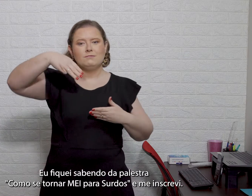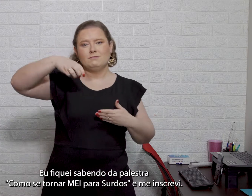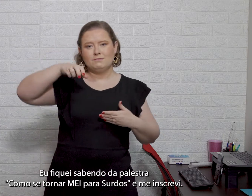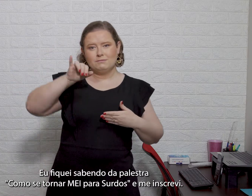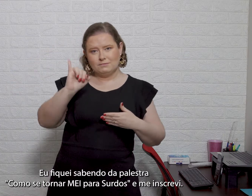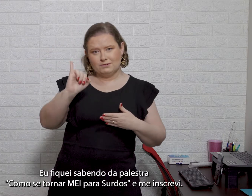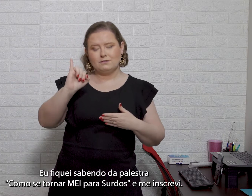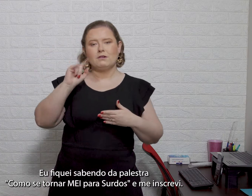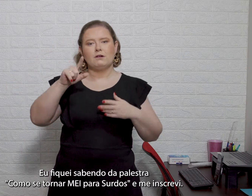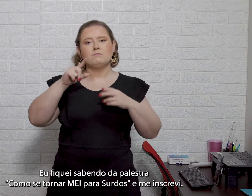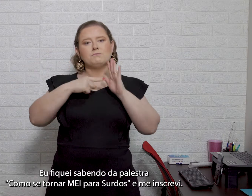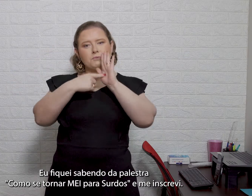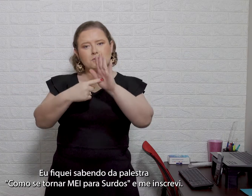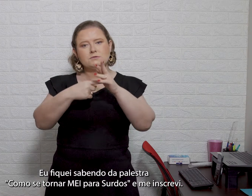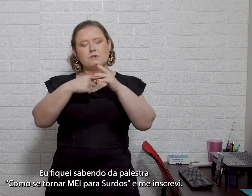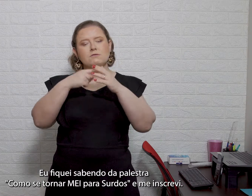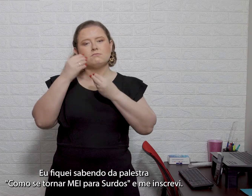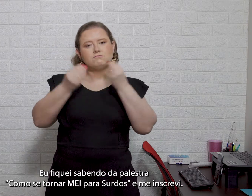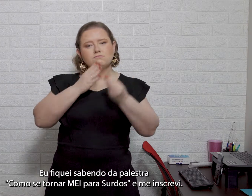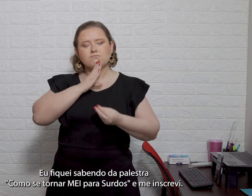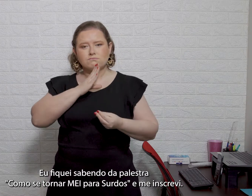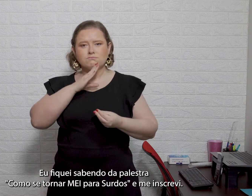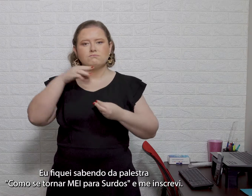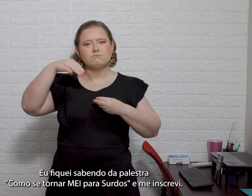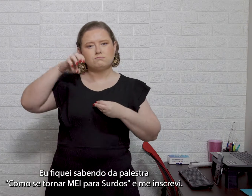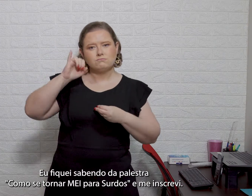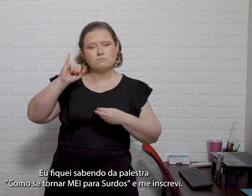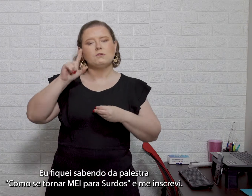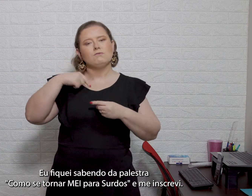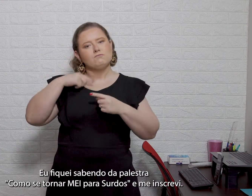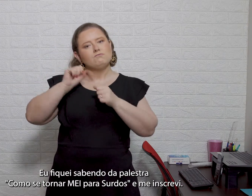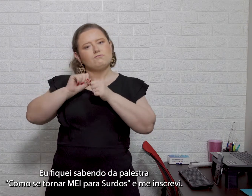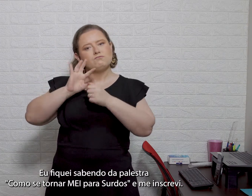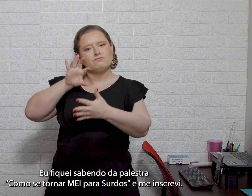MEI para surdos e me inscrevi.